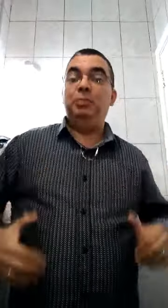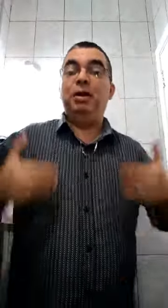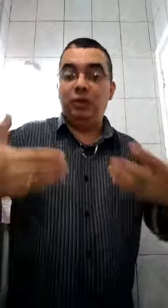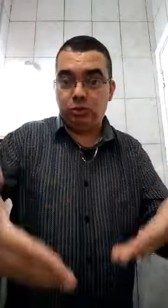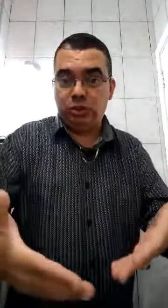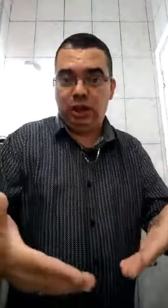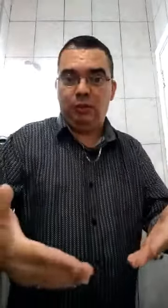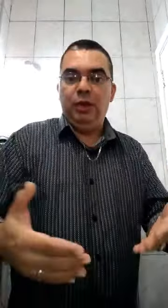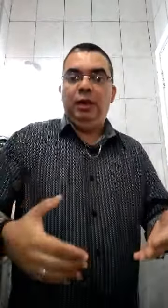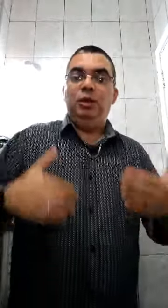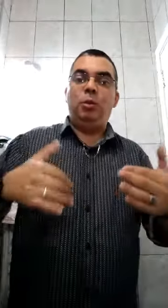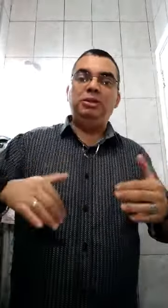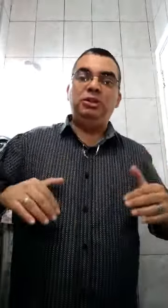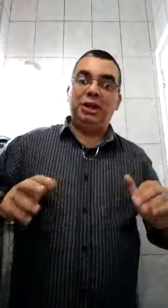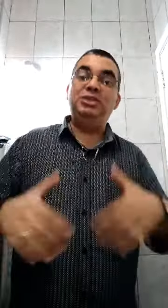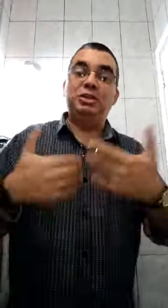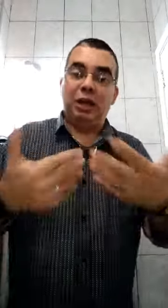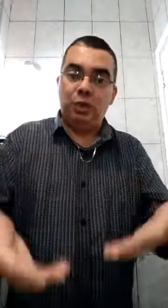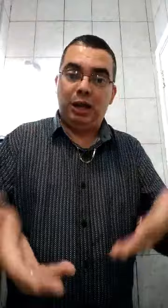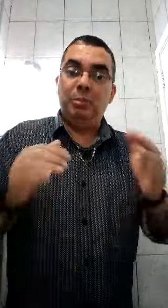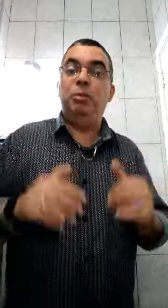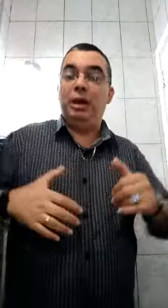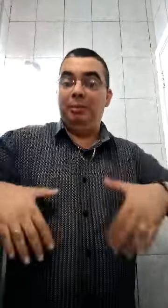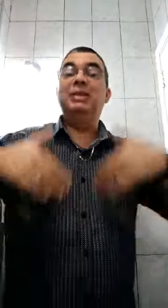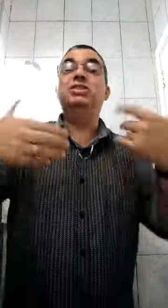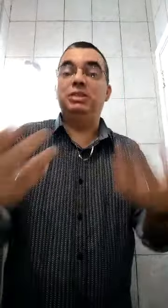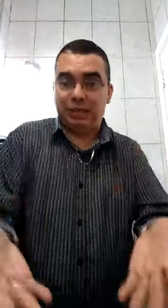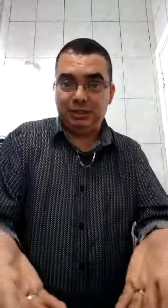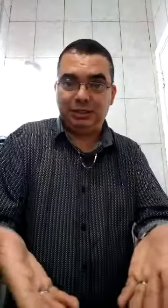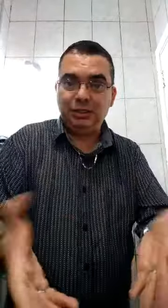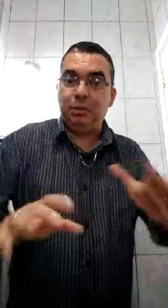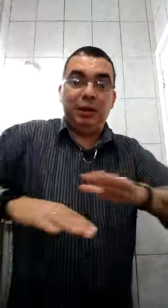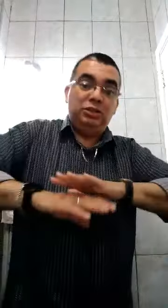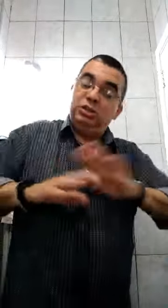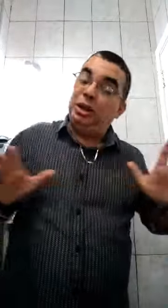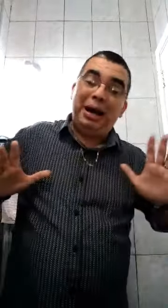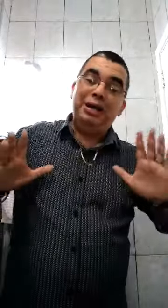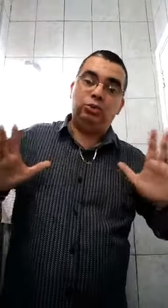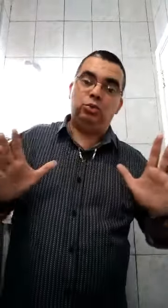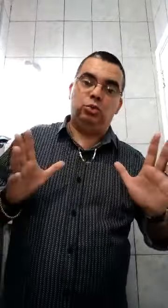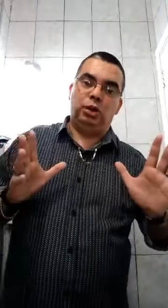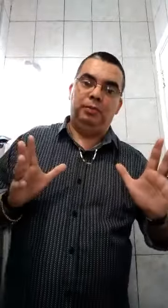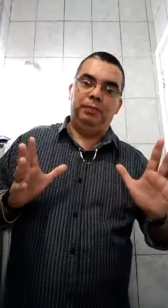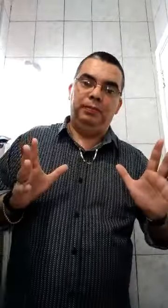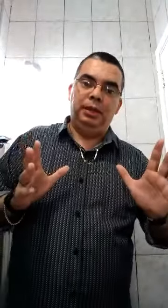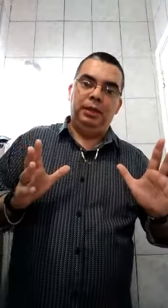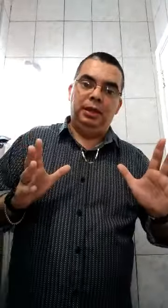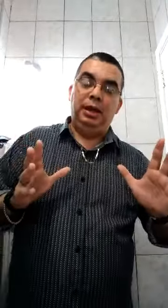sempre avança o sinal. E como a gente é rejeitado na cama e a mulher manda a gente sair de cima, para a gente abalar a estrutura, né.